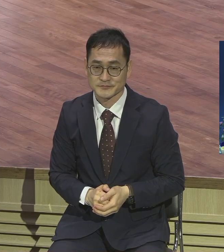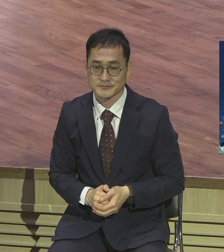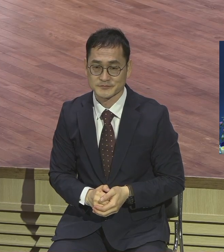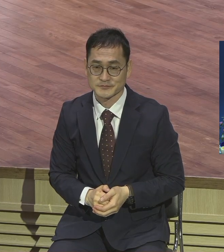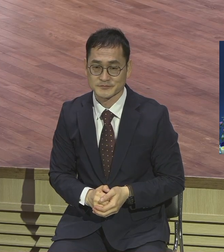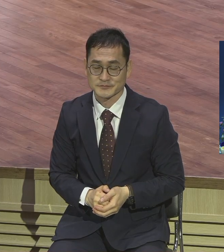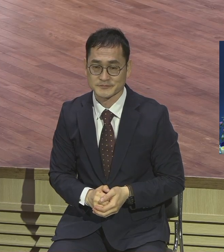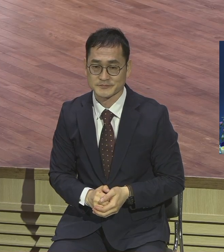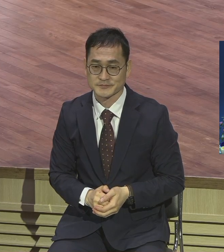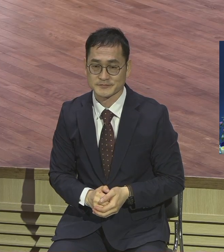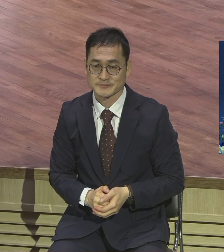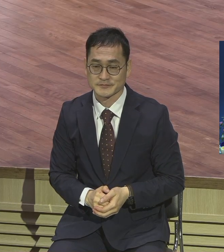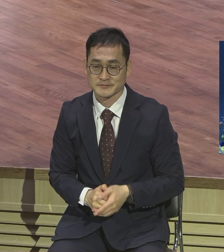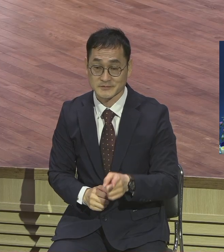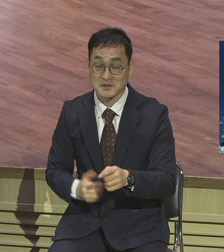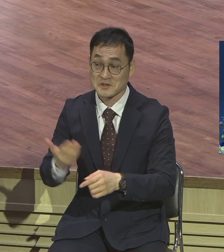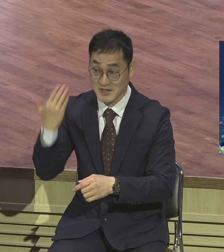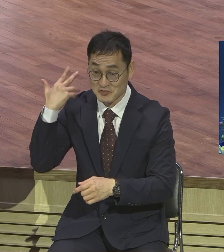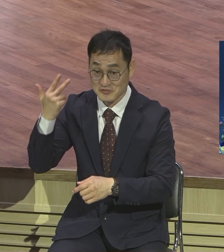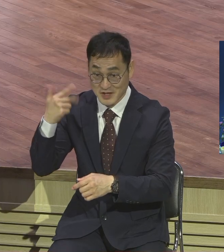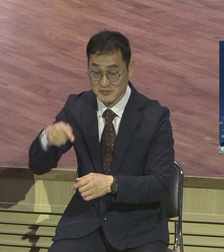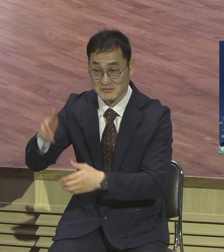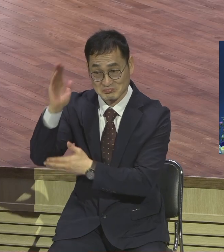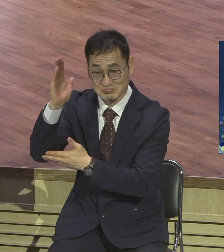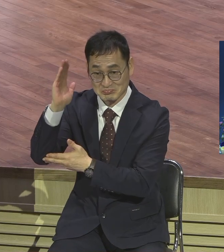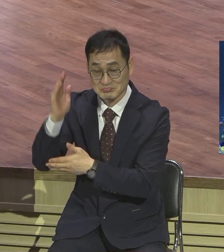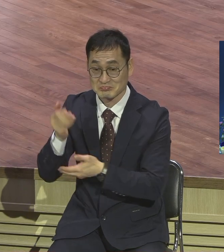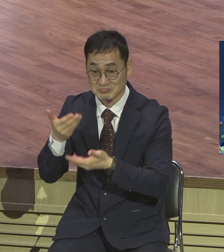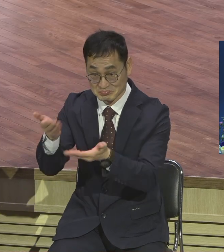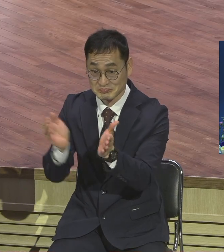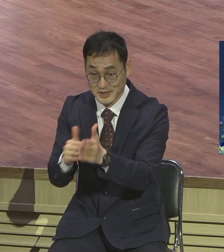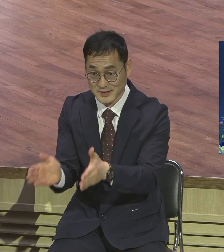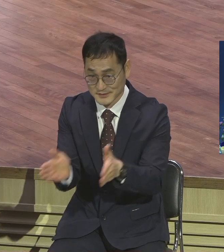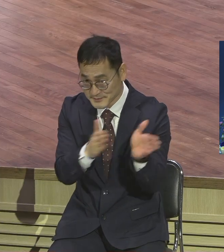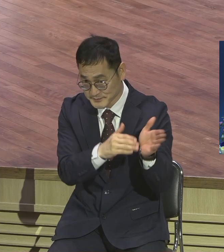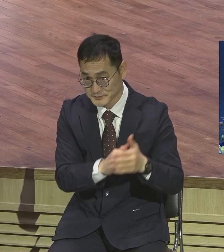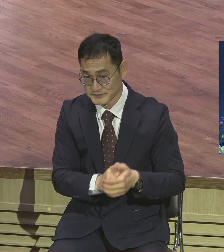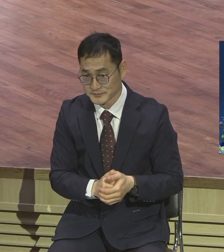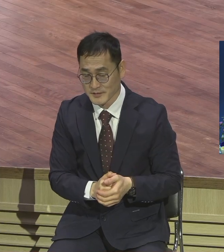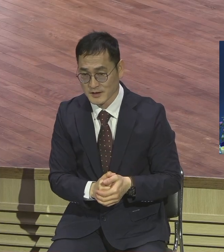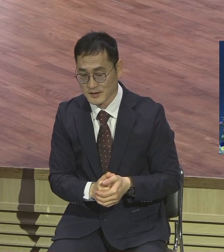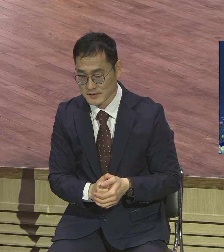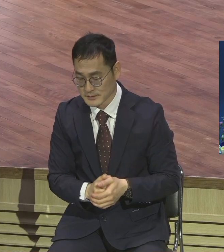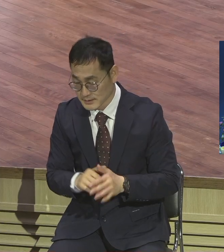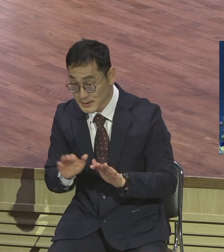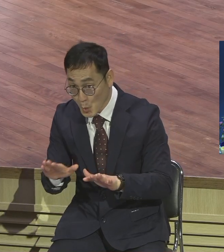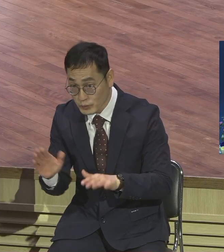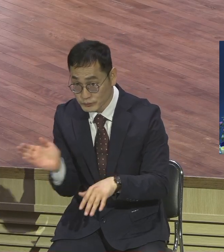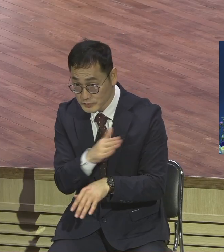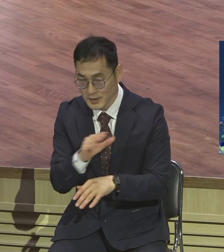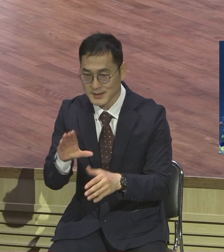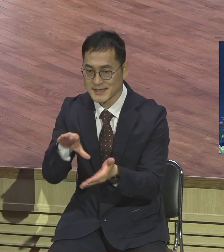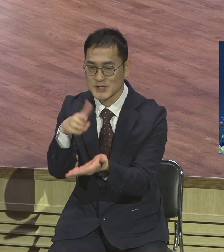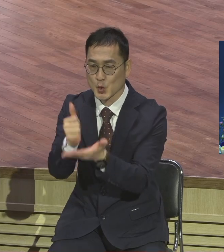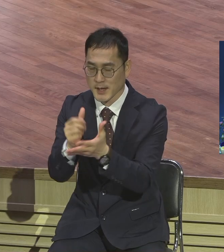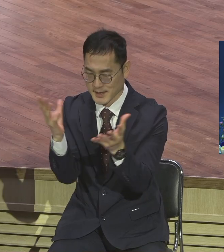주일부터 다시 그리스도의 절대 제자 절대 제자에 대해서 살펴봅니다. 유명한